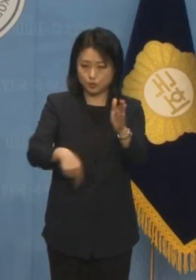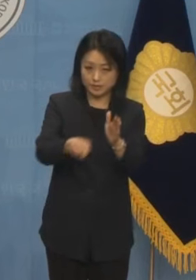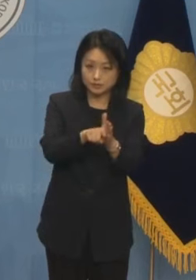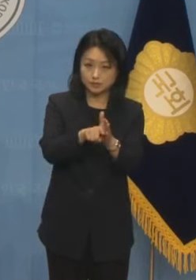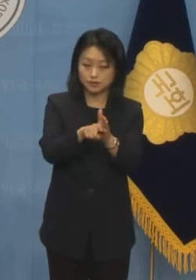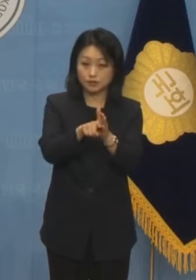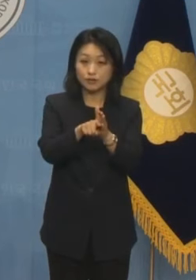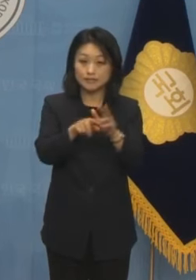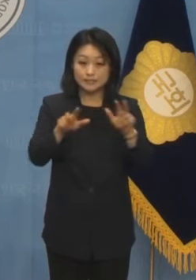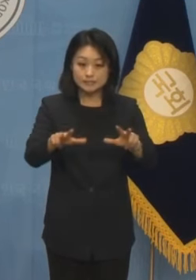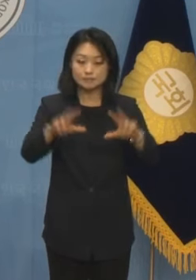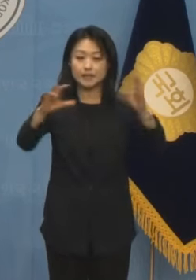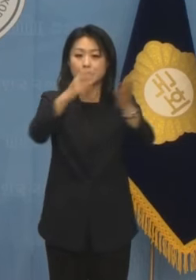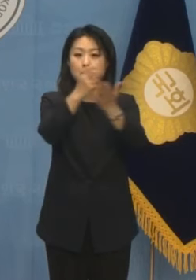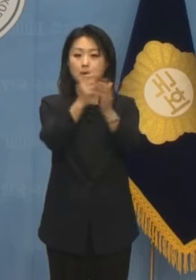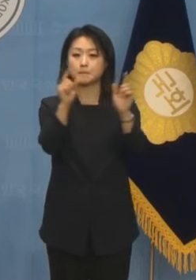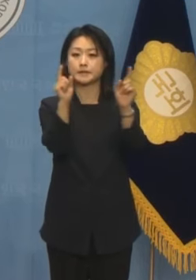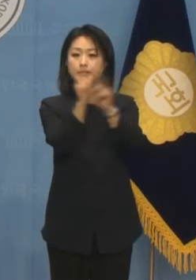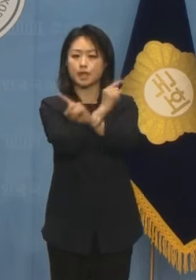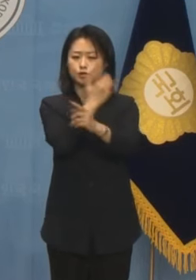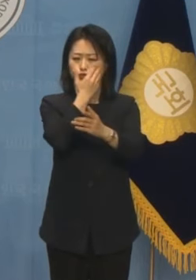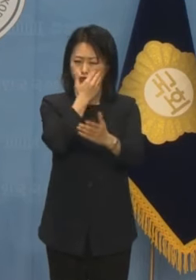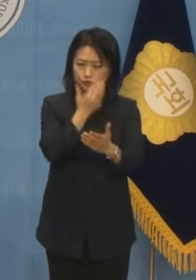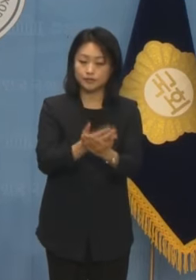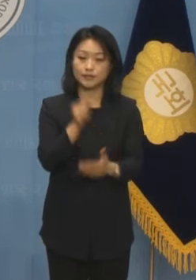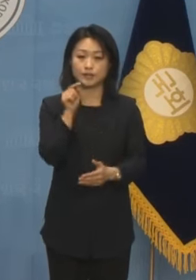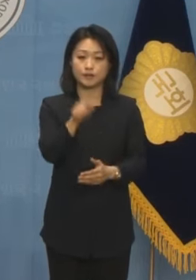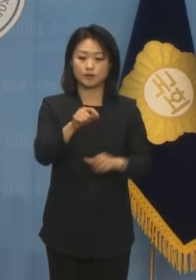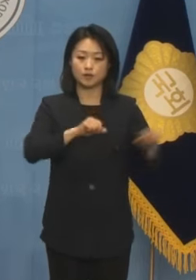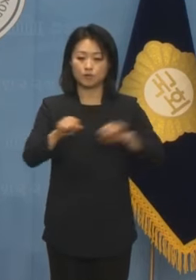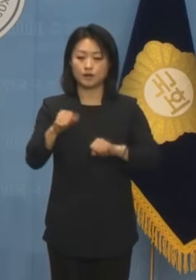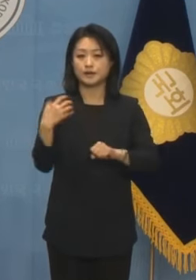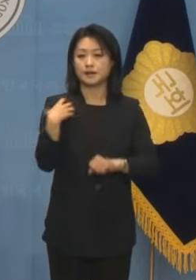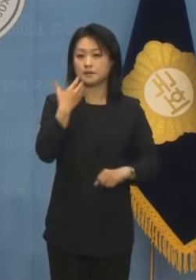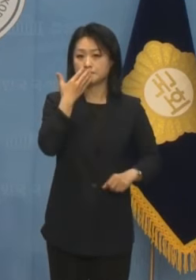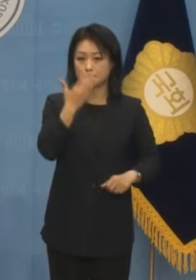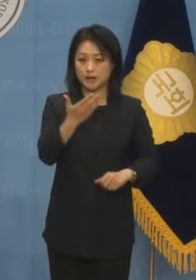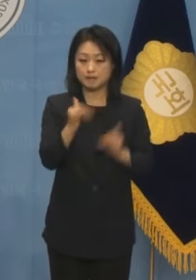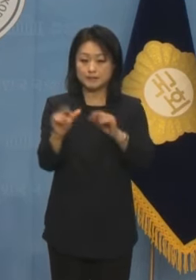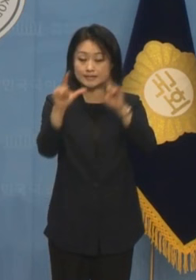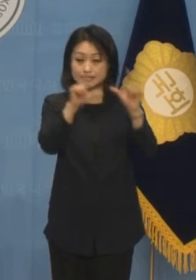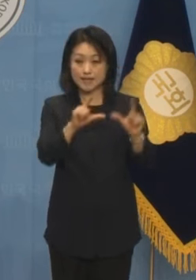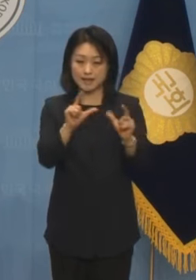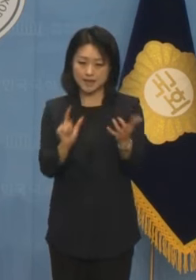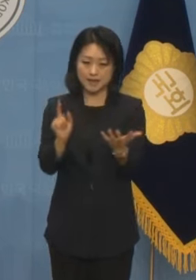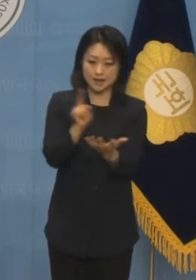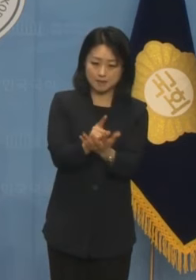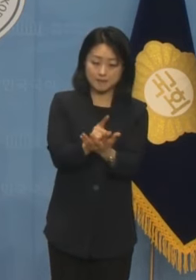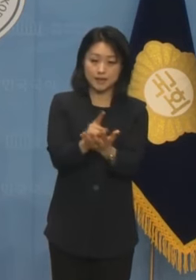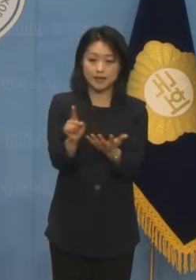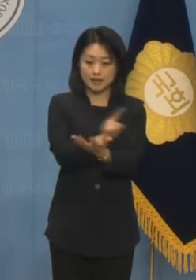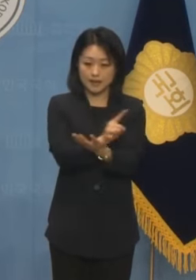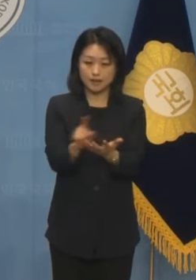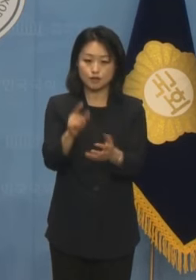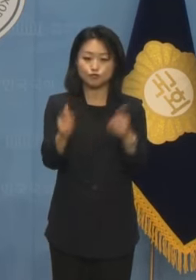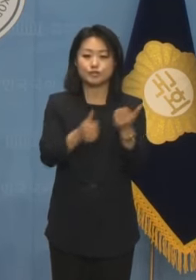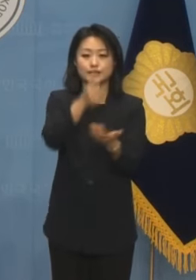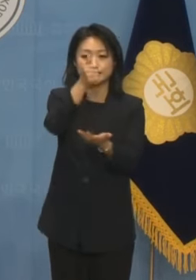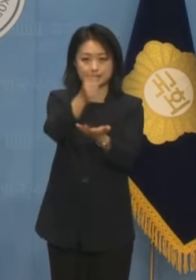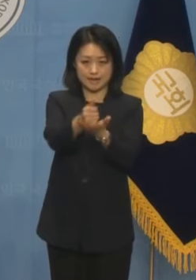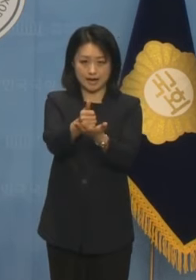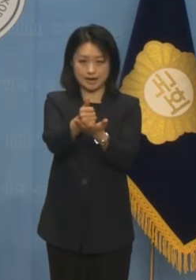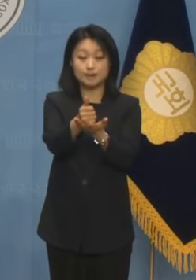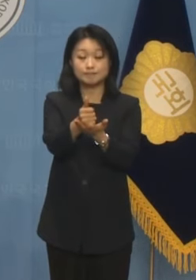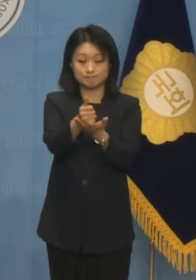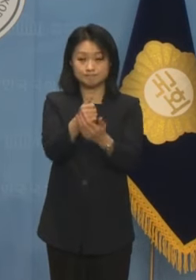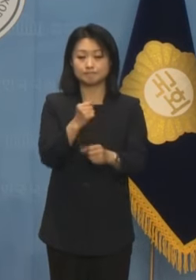늦출 수 없는 국가적 과제입니다. 민생의 현장에 함께하는 국회의장이라는 새로운 위상도